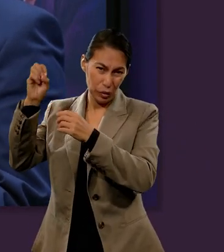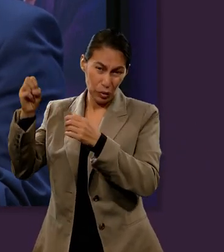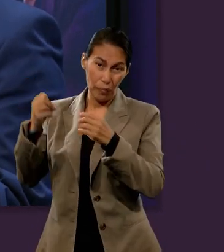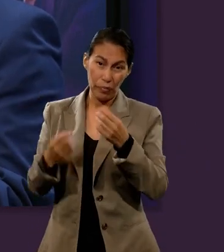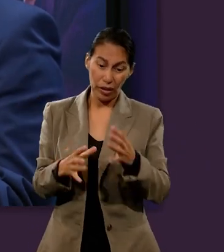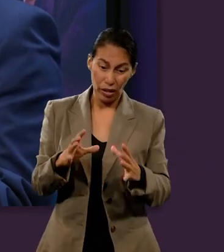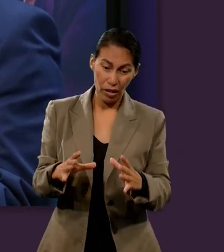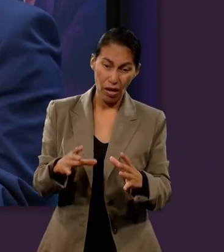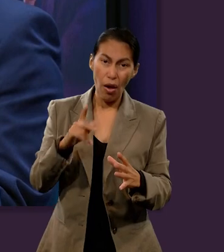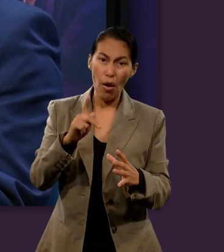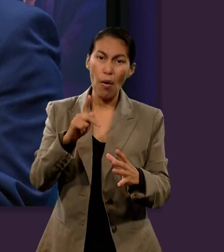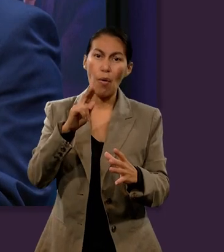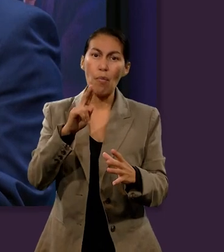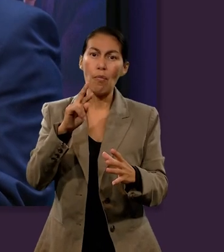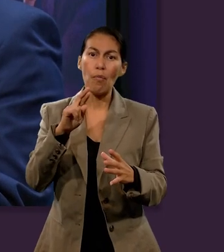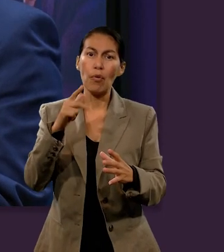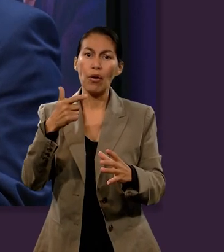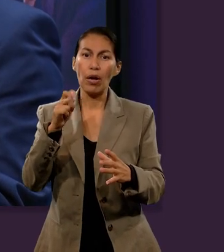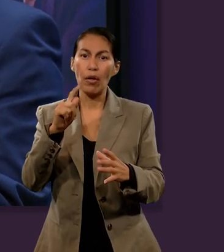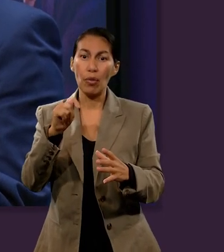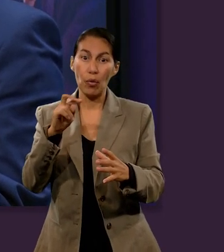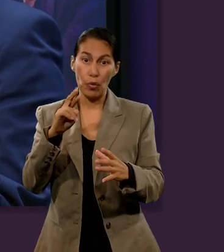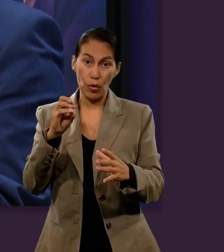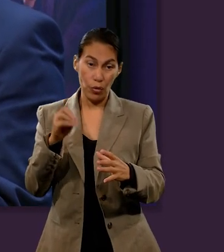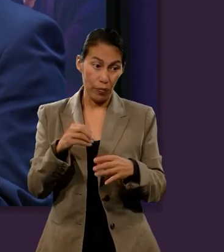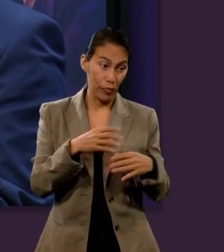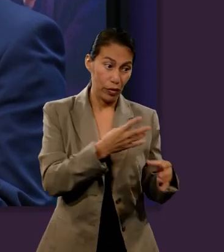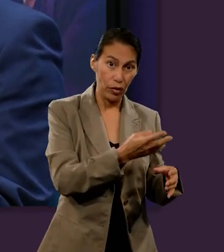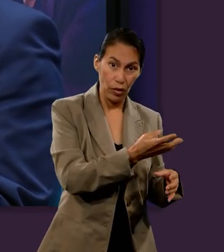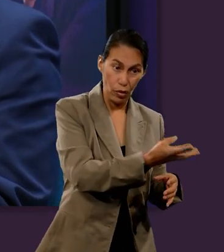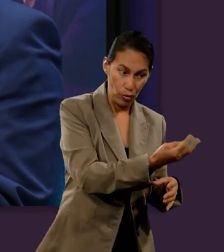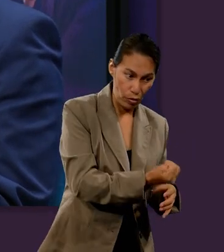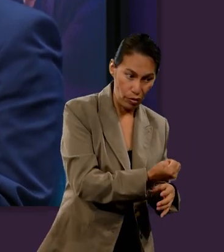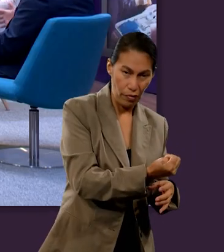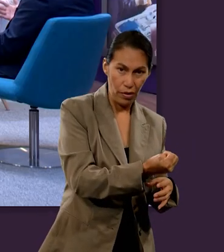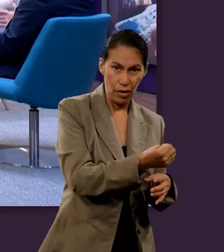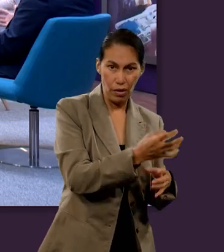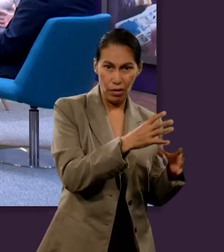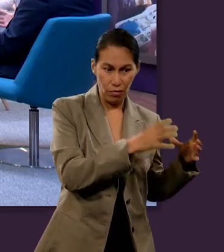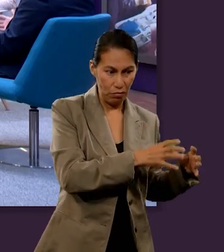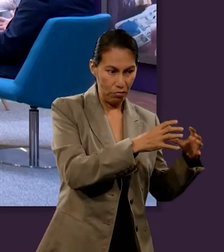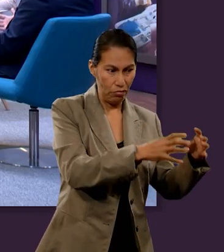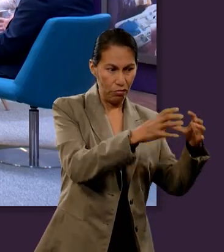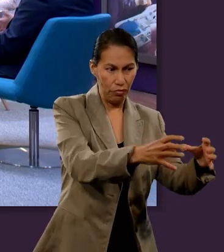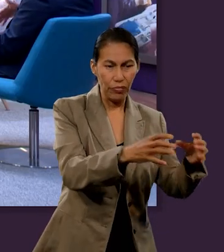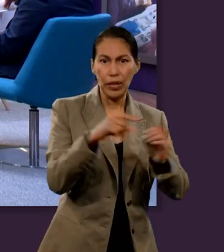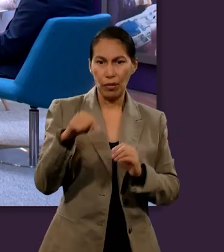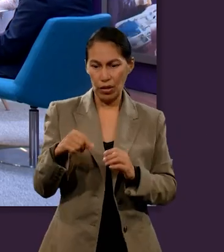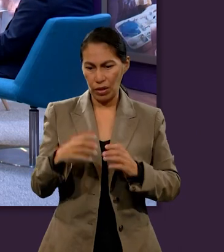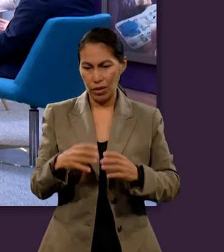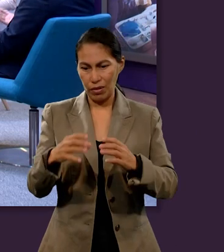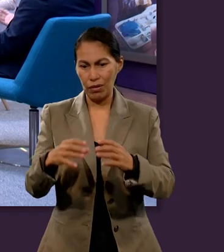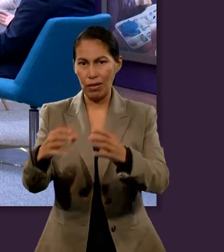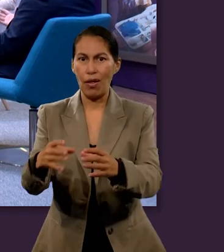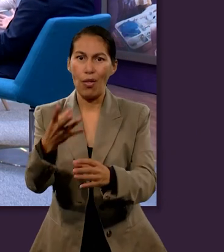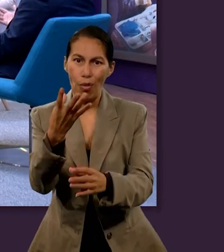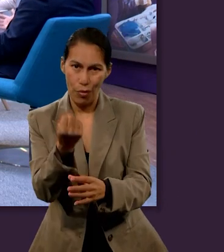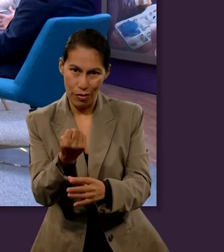para él, el infierno tiene nueve círculos, el purgatorio tiene igual nueve instancias,